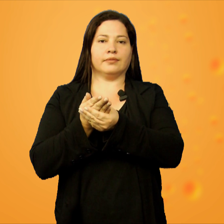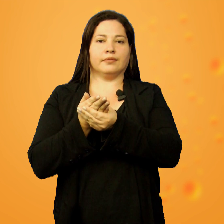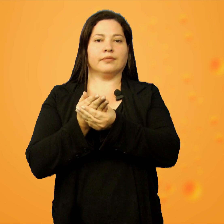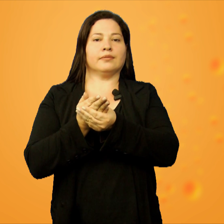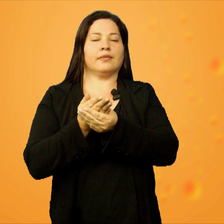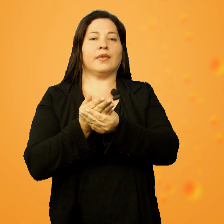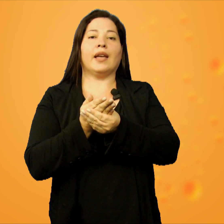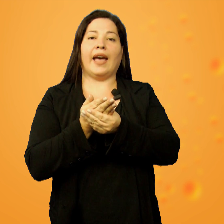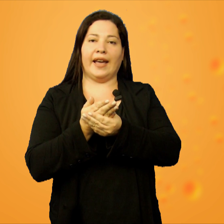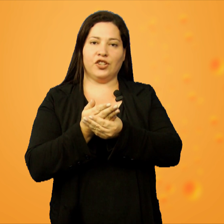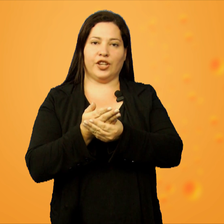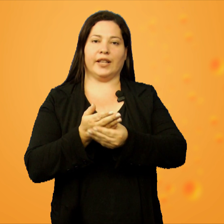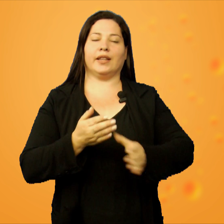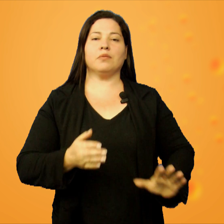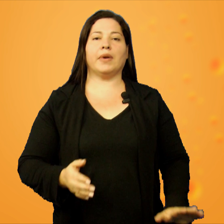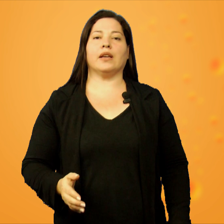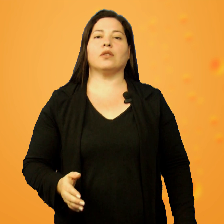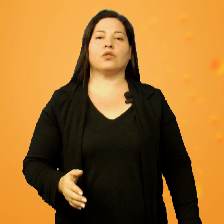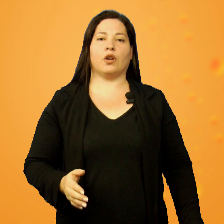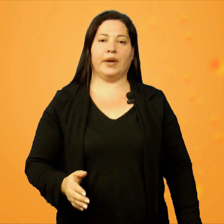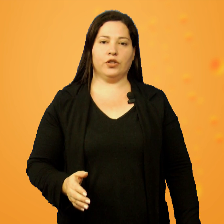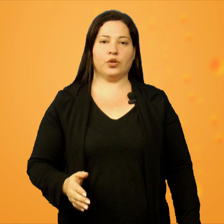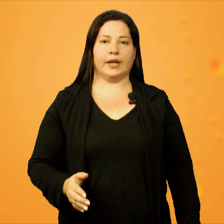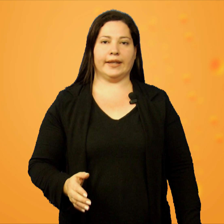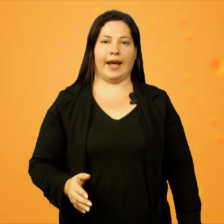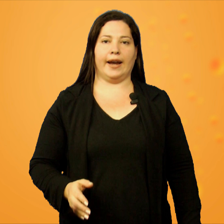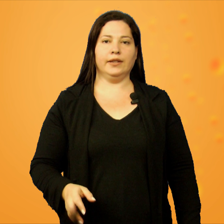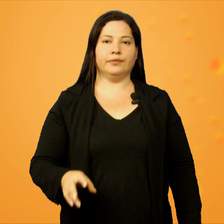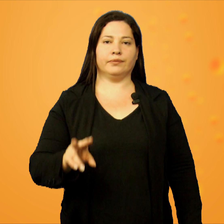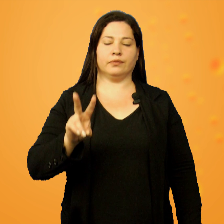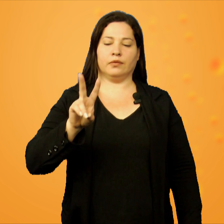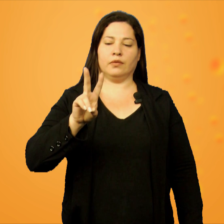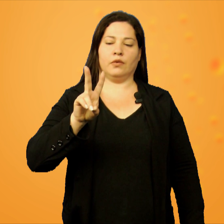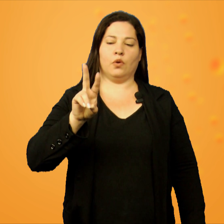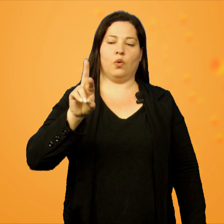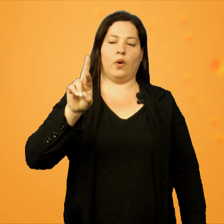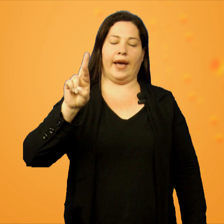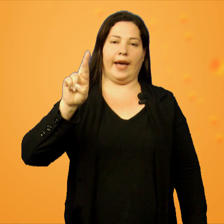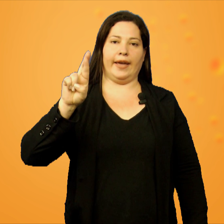R, G. Também. Somente soletrar. O R.